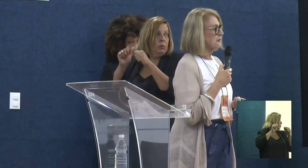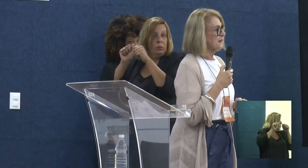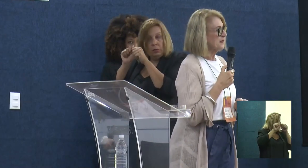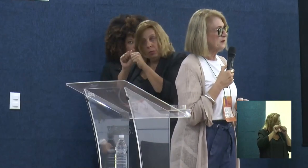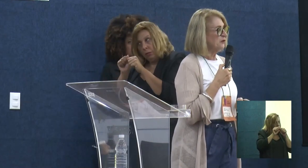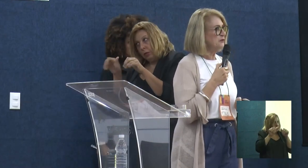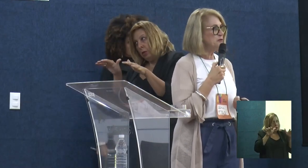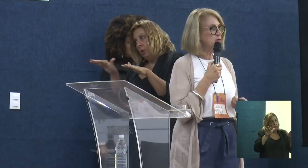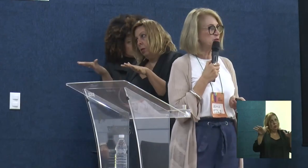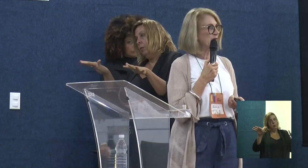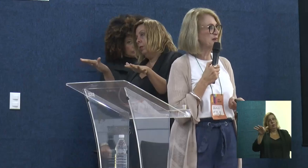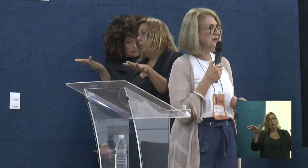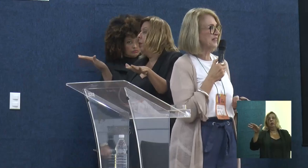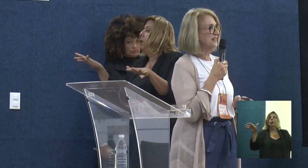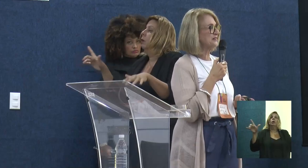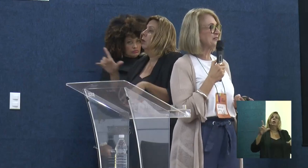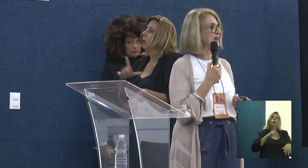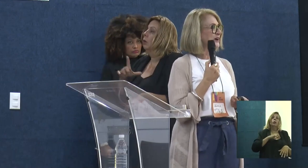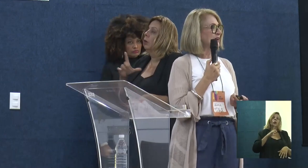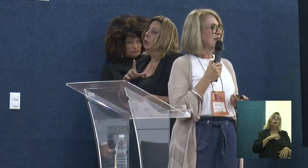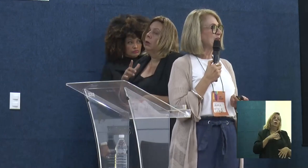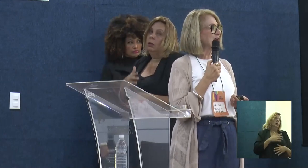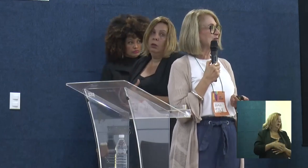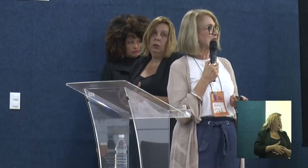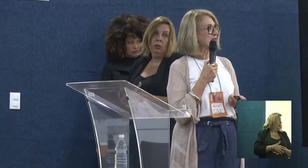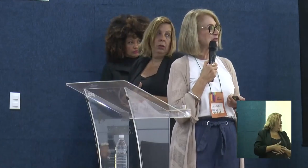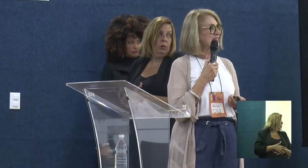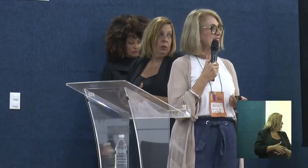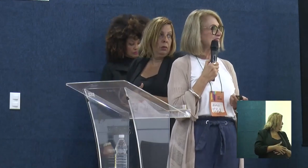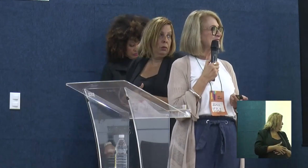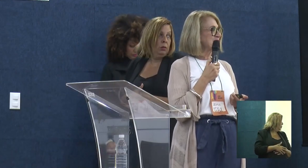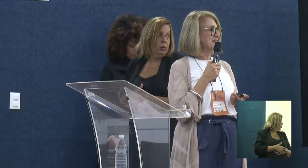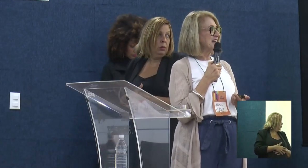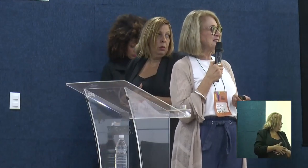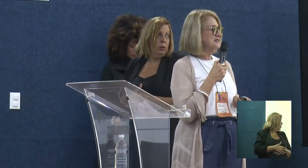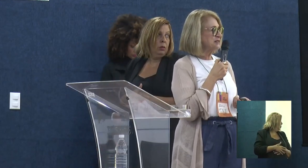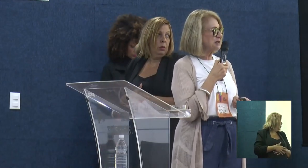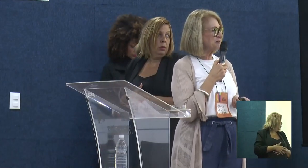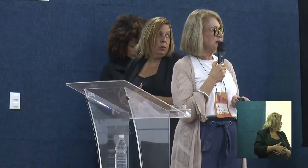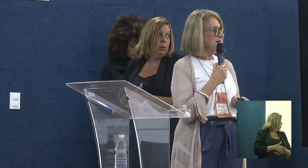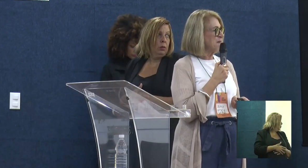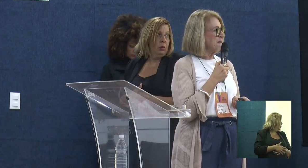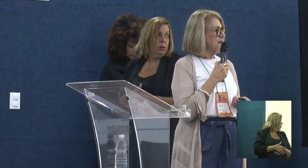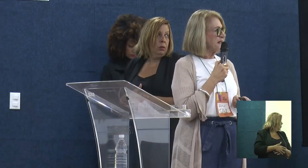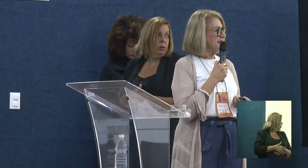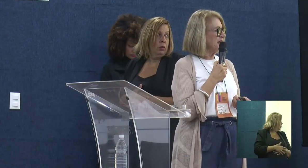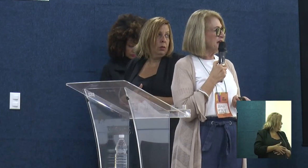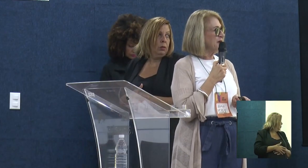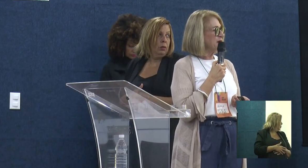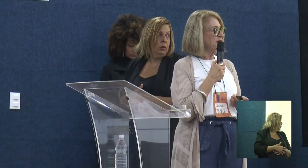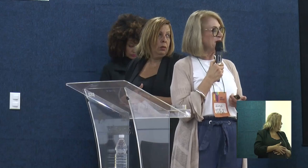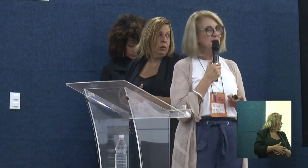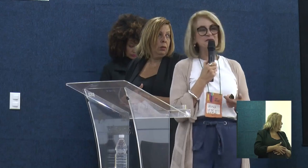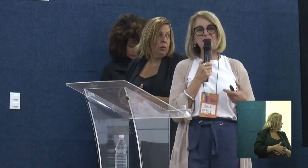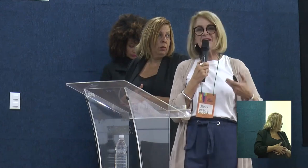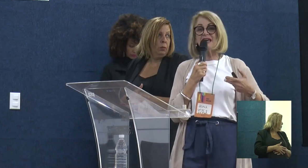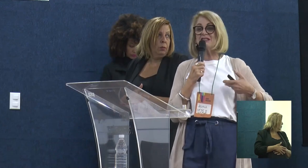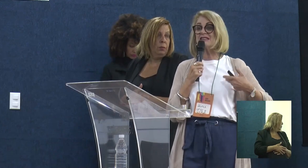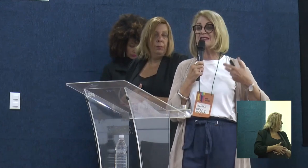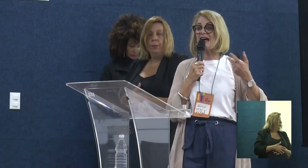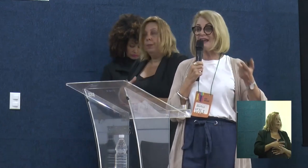o nosso Olívio Dutra, querido Olívio Dutra, dizia esse termo, que é